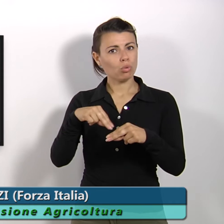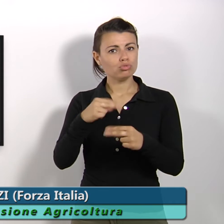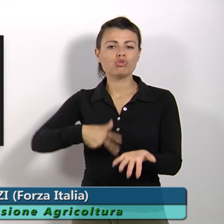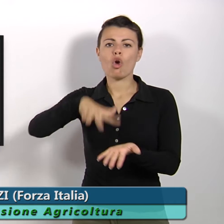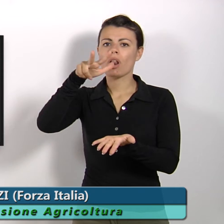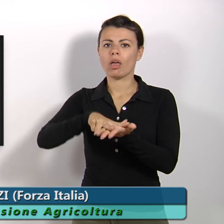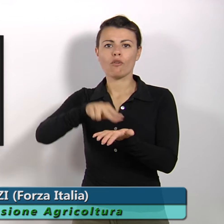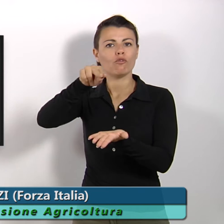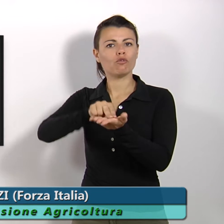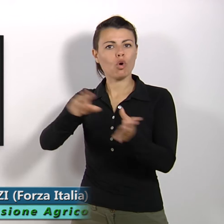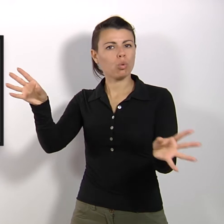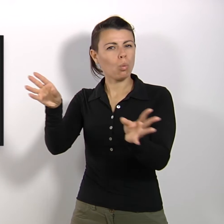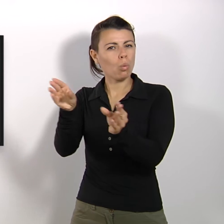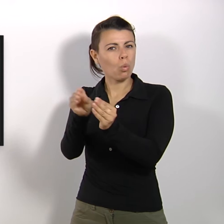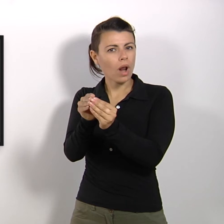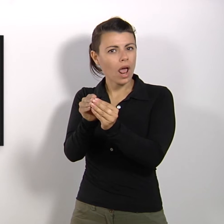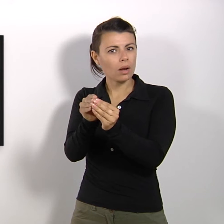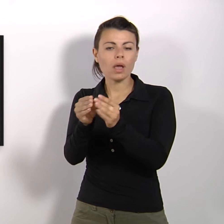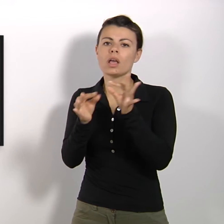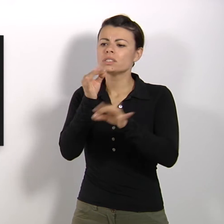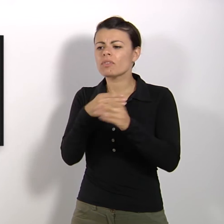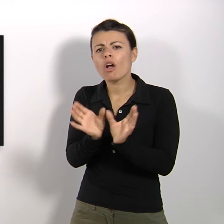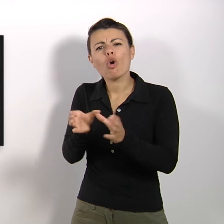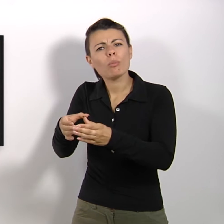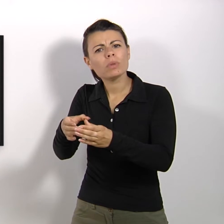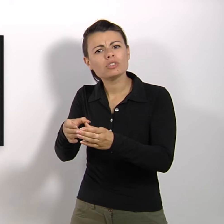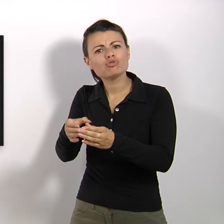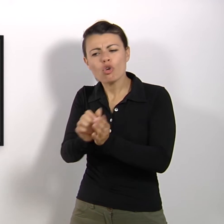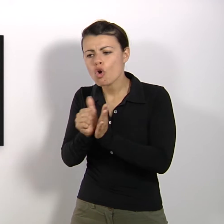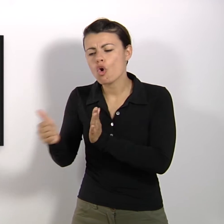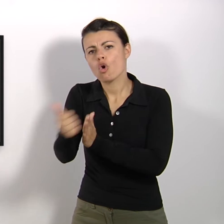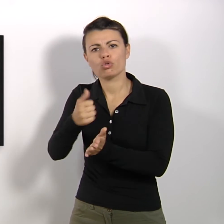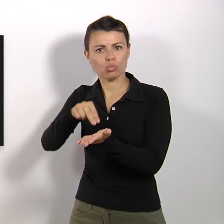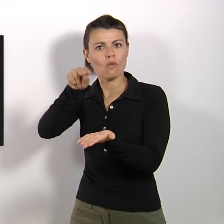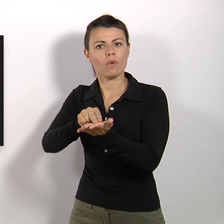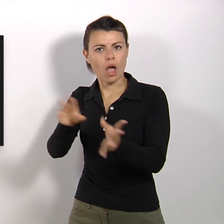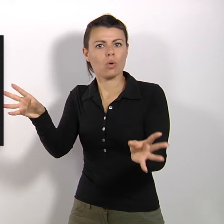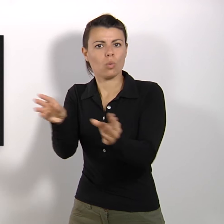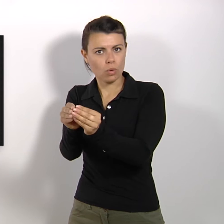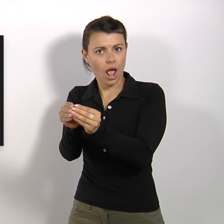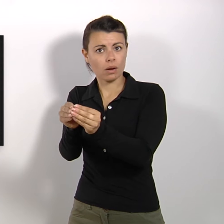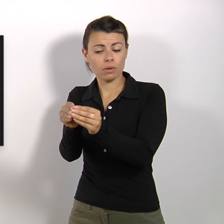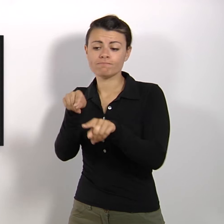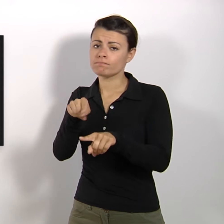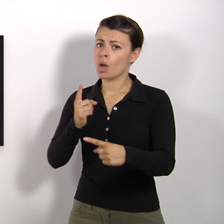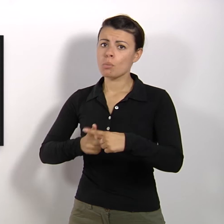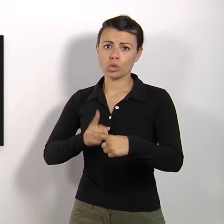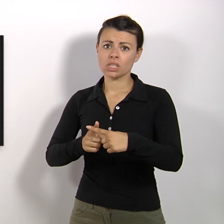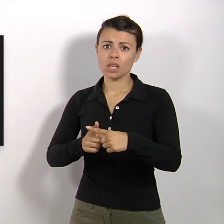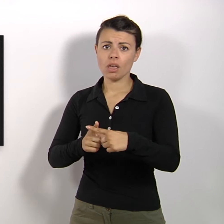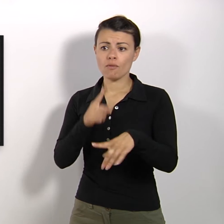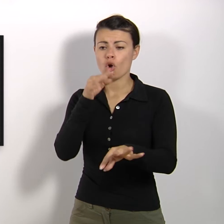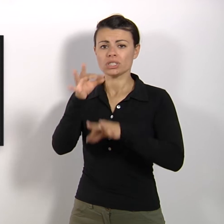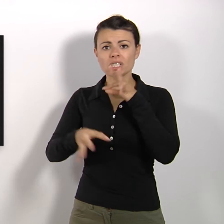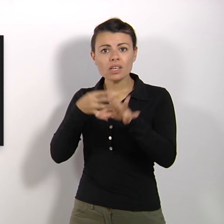un proposto di risoluzione, voto unanime di tutta la Commissione per cui questo è molto positivo perché è una risposta